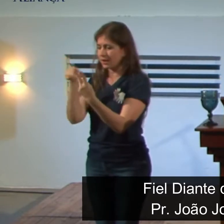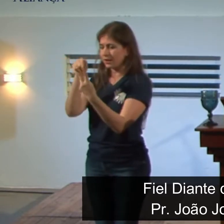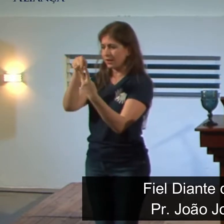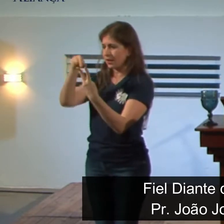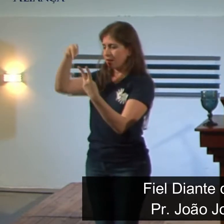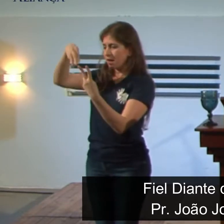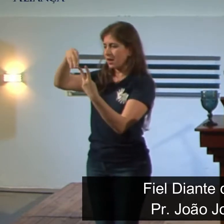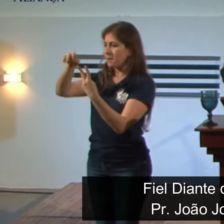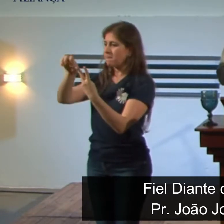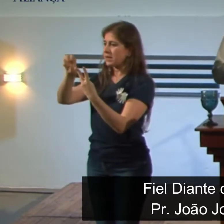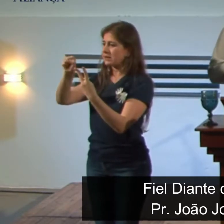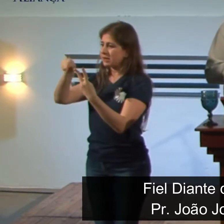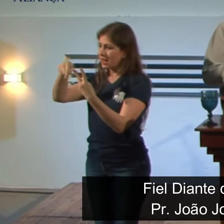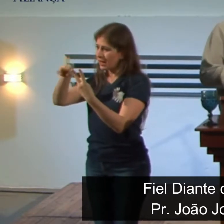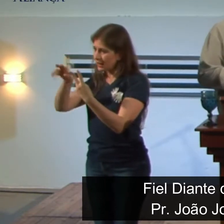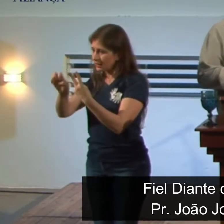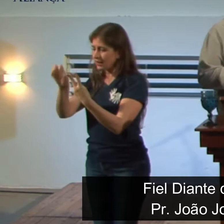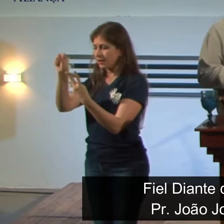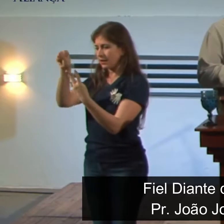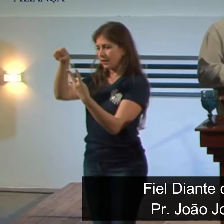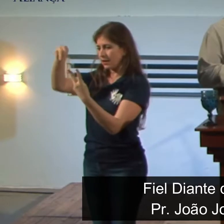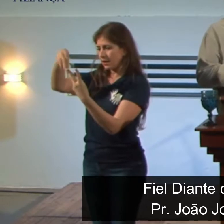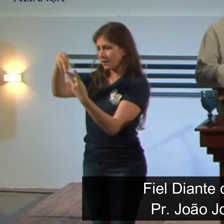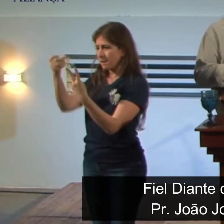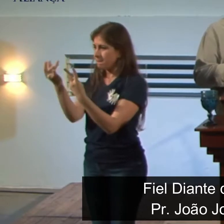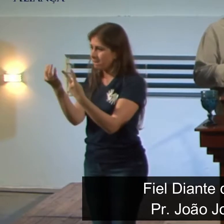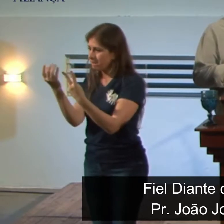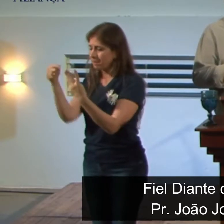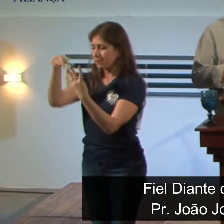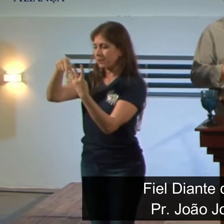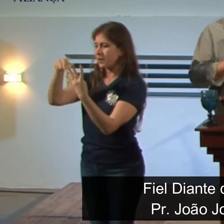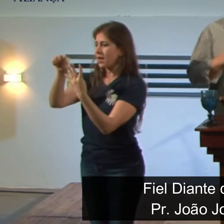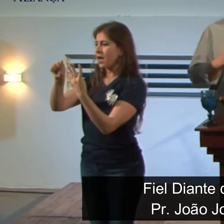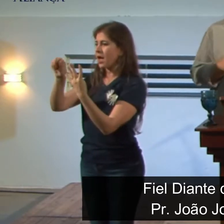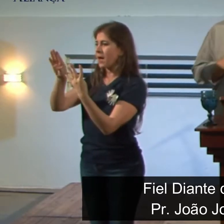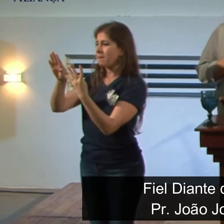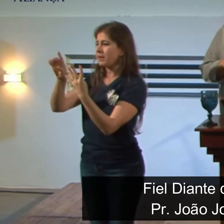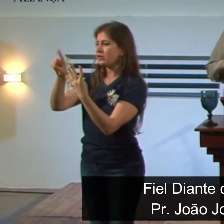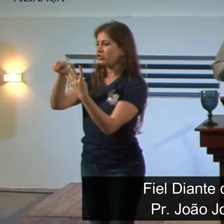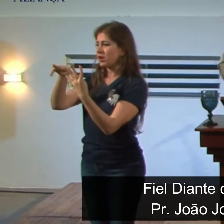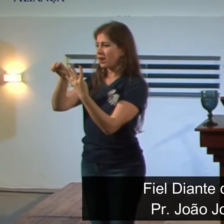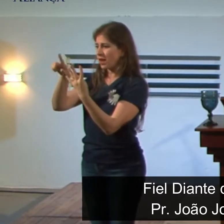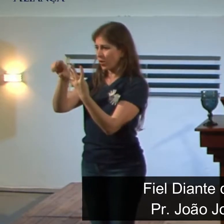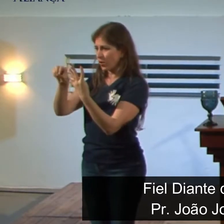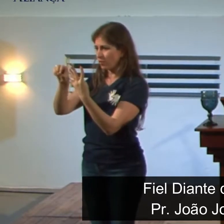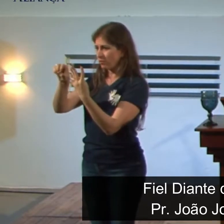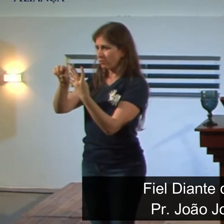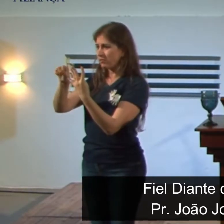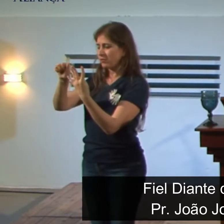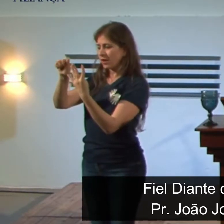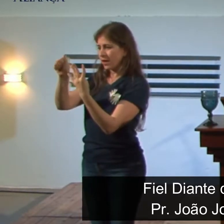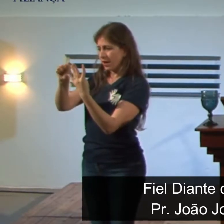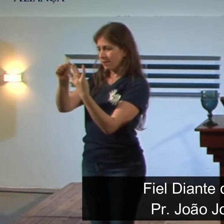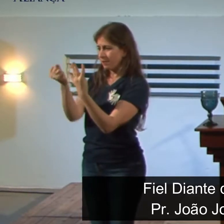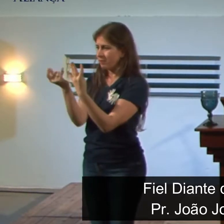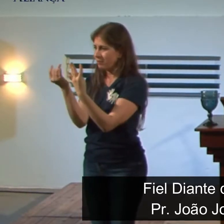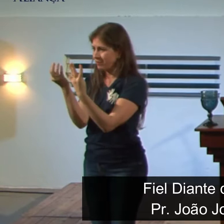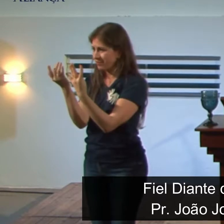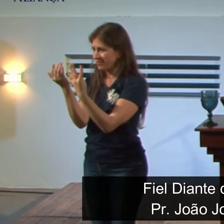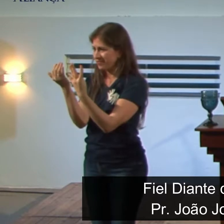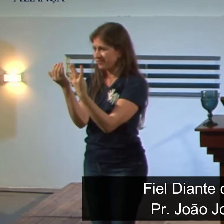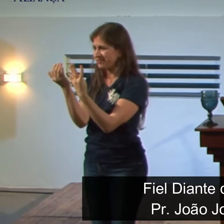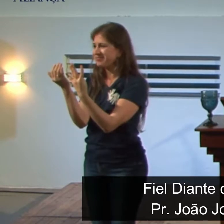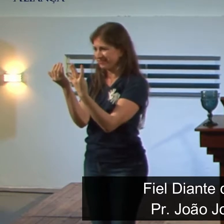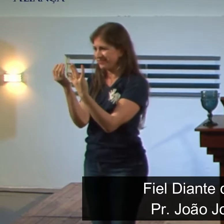é um livro que com certeza fala muito aos nossos corações, fala sobre a soberania de Deus, essa é ênfase principal desse livro, e mostra